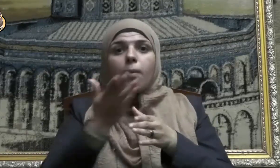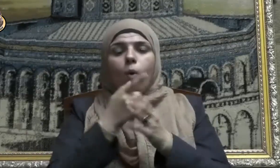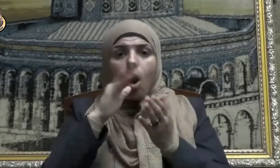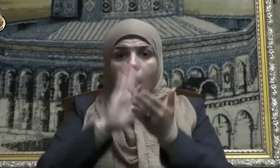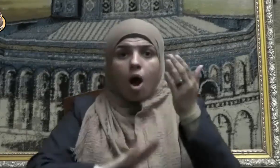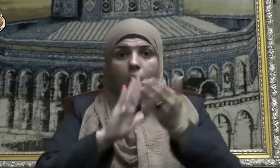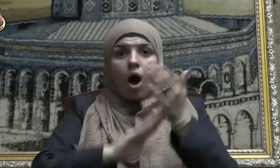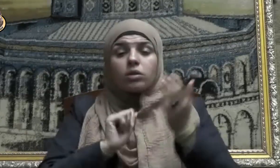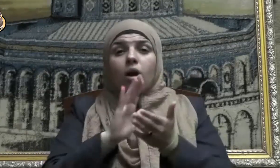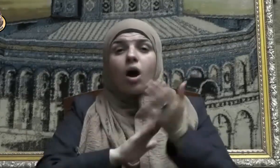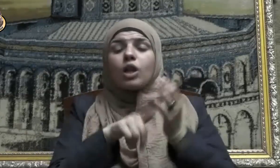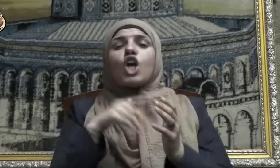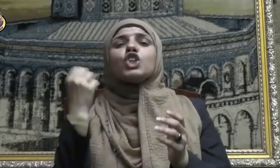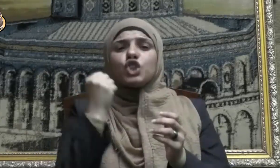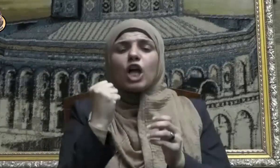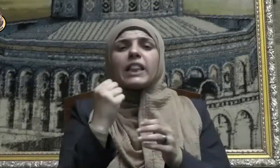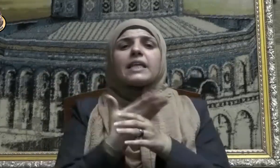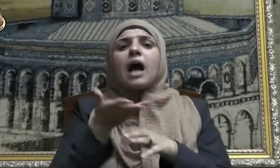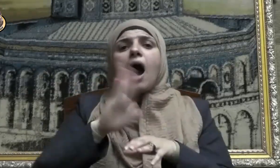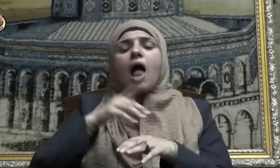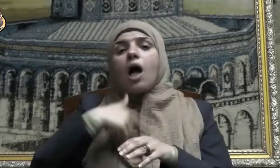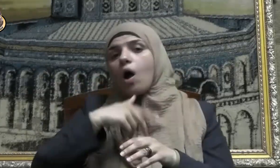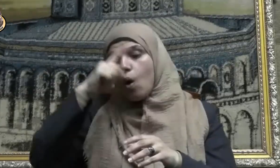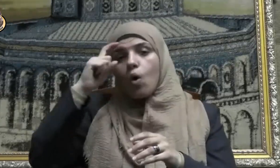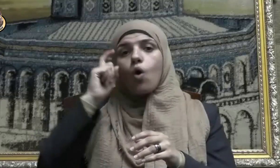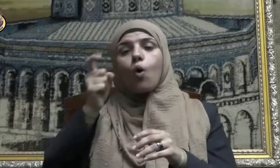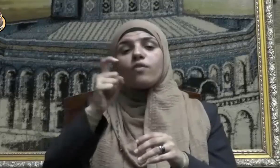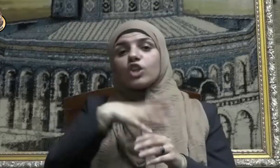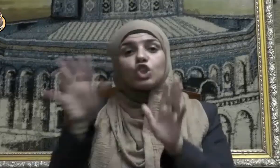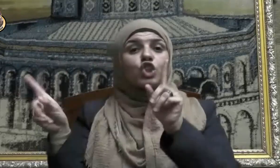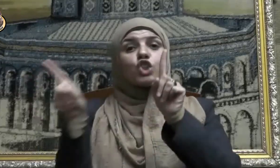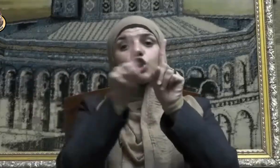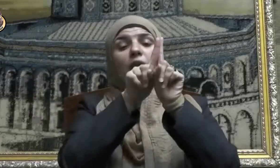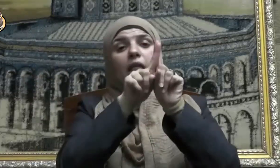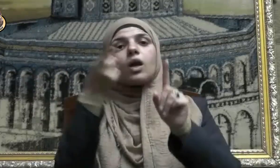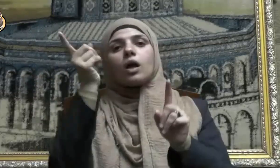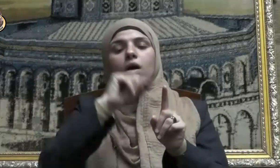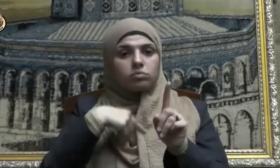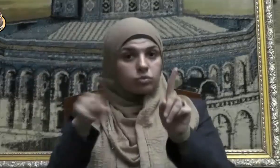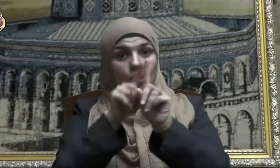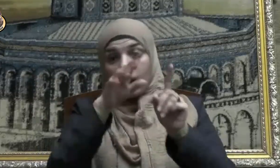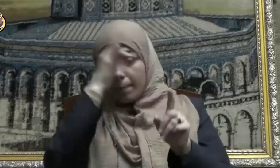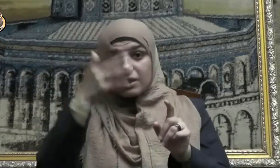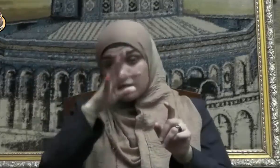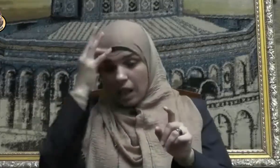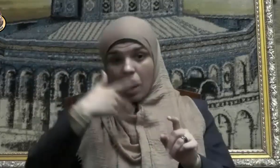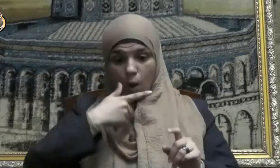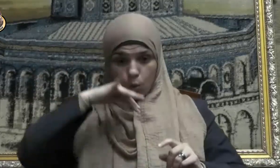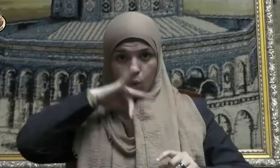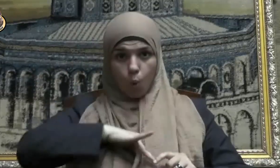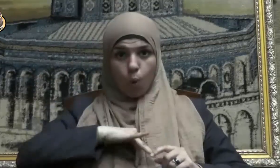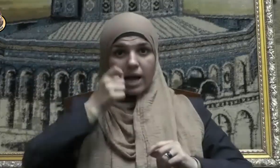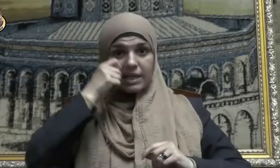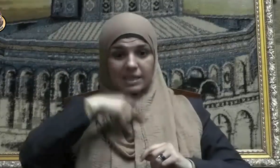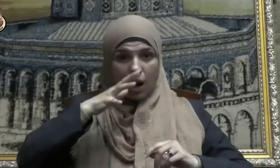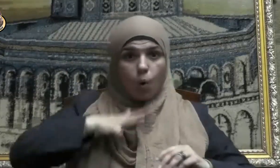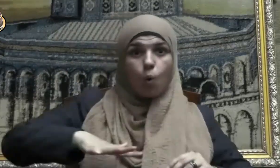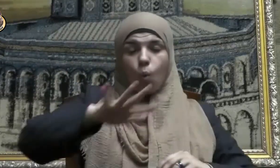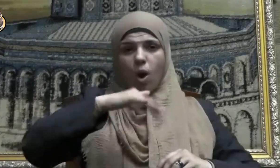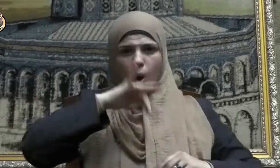أشد من خطر الكفر والشرك لأنه داء إذا دب في جسد الأمة نخر